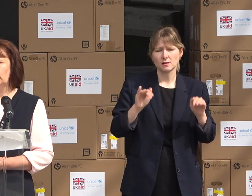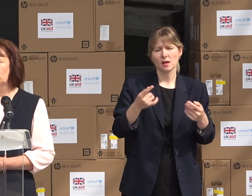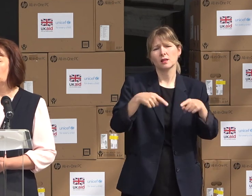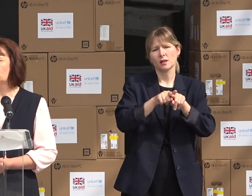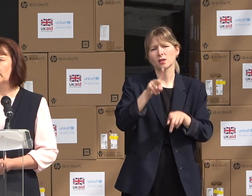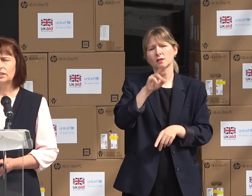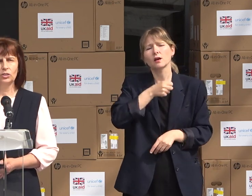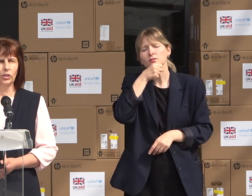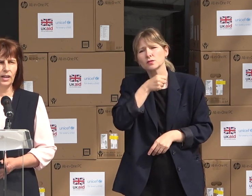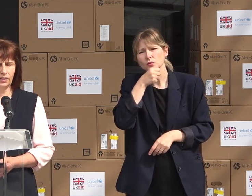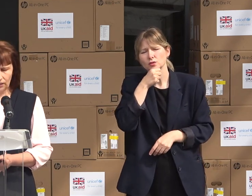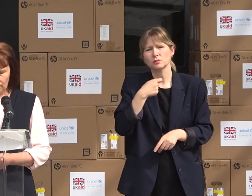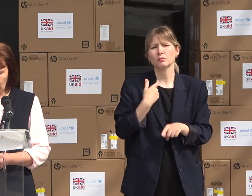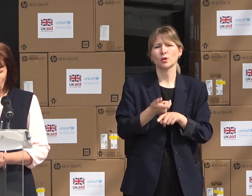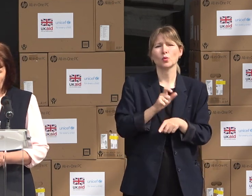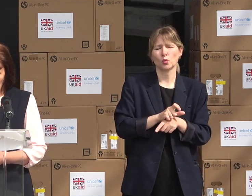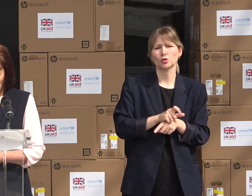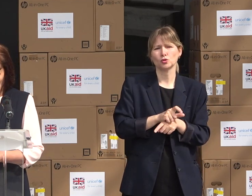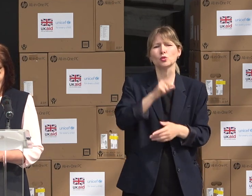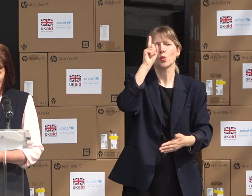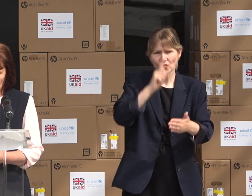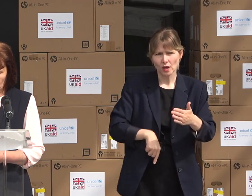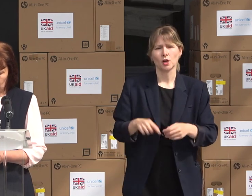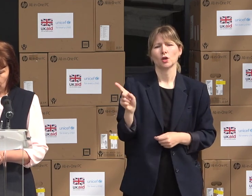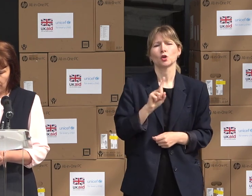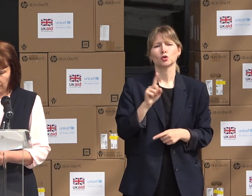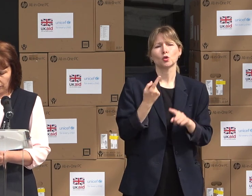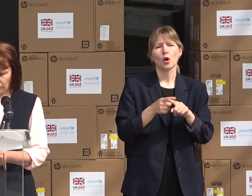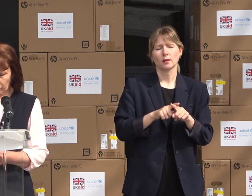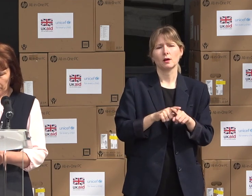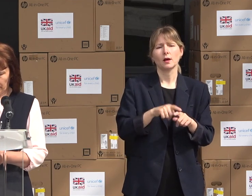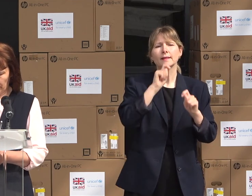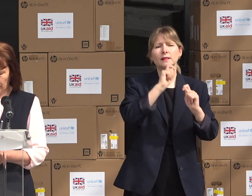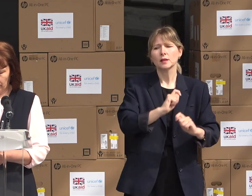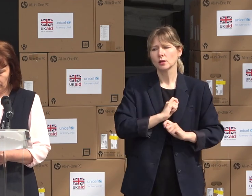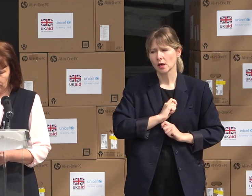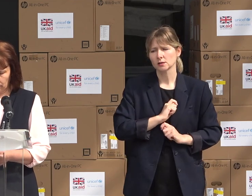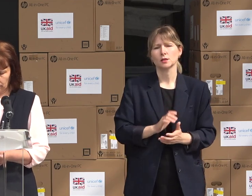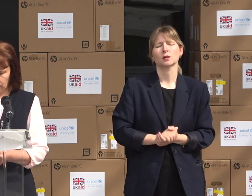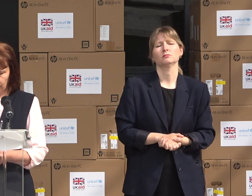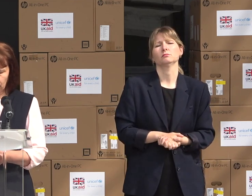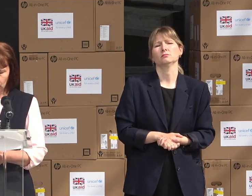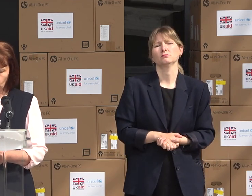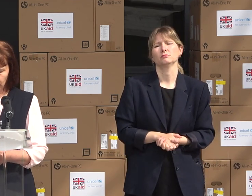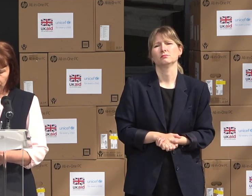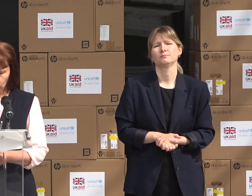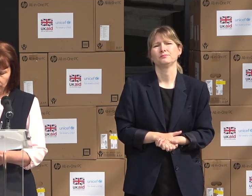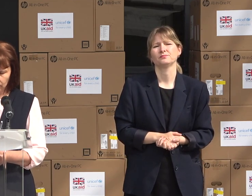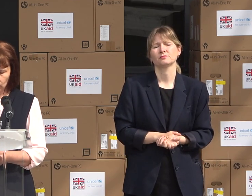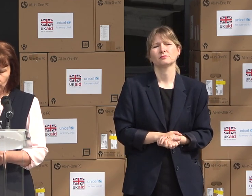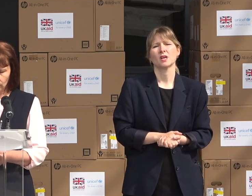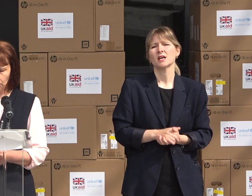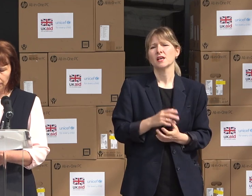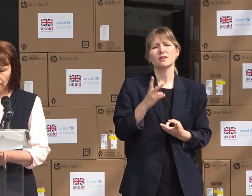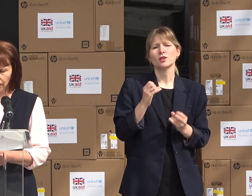siguri că această donație, fiți siguri că nu